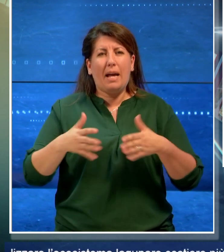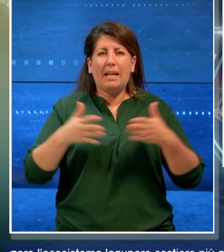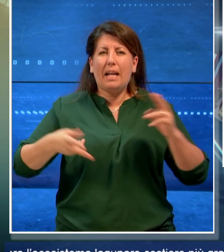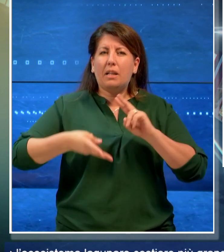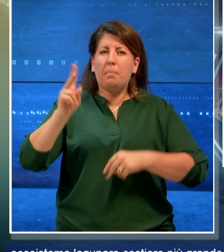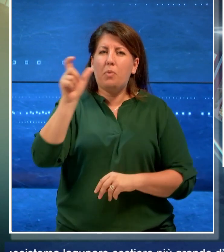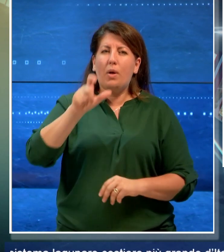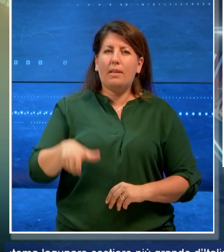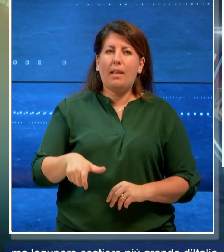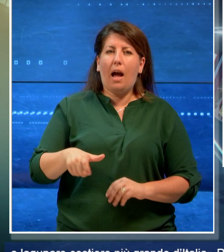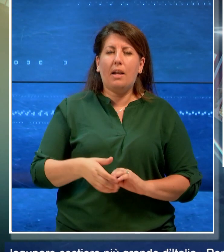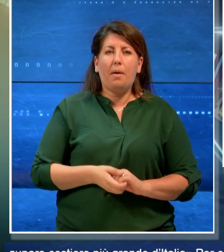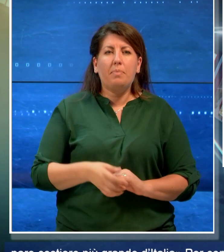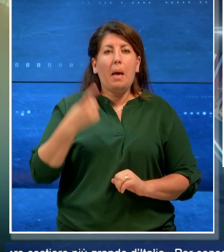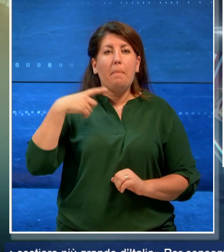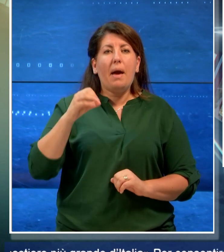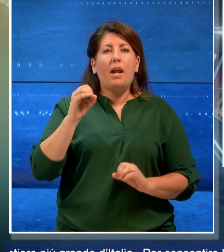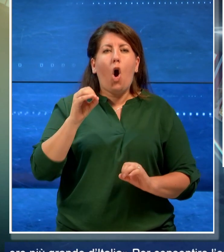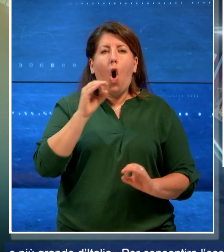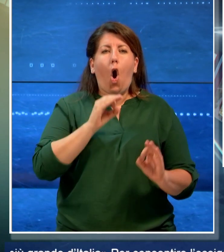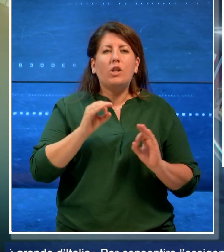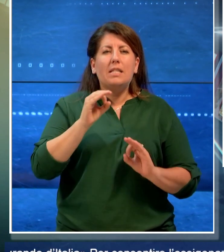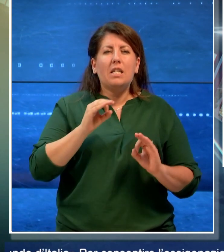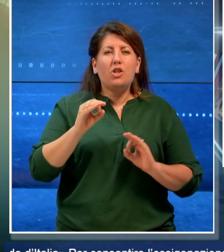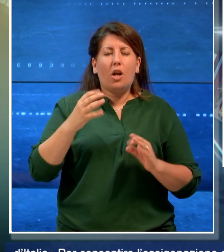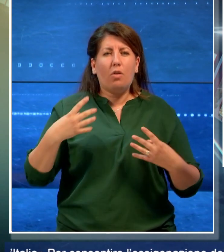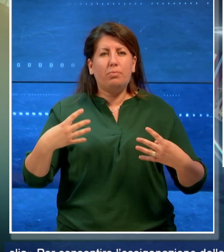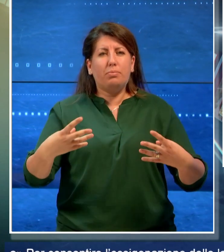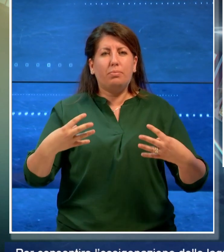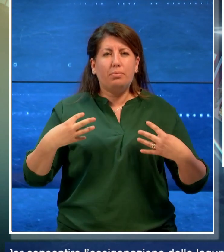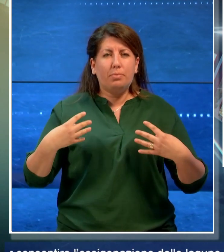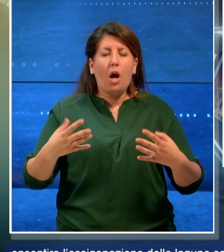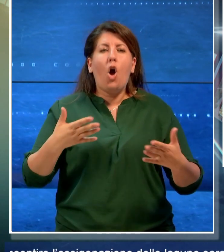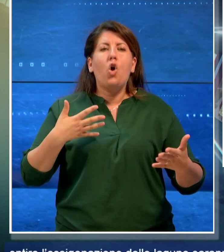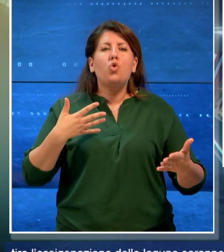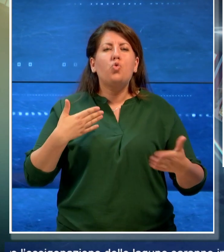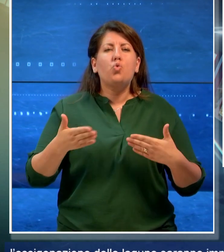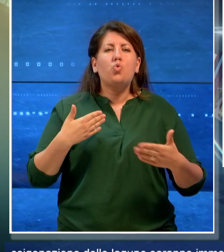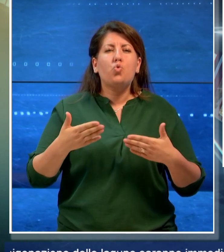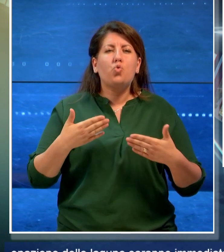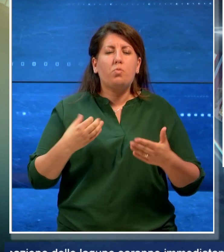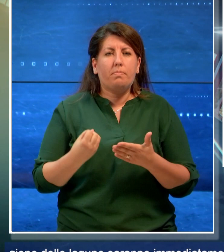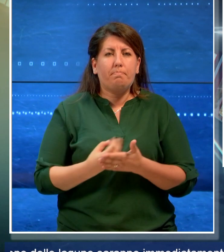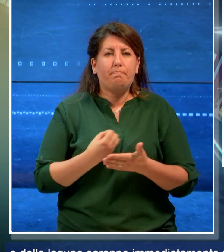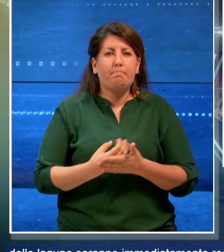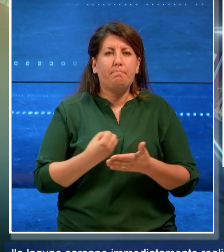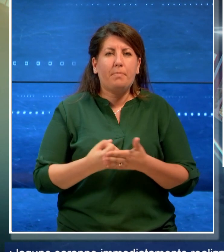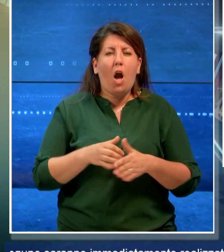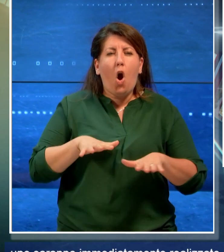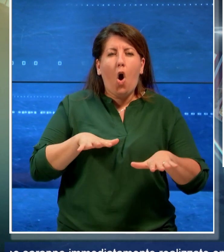Per consentire l'ossigenazione delle lagune saranno immediatamente realizzate